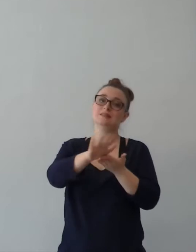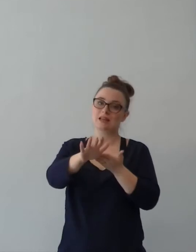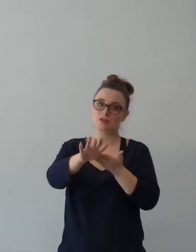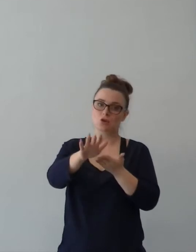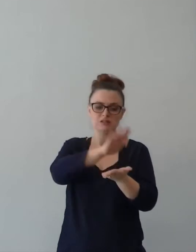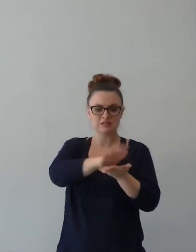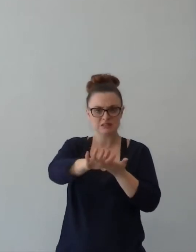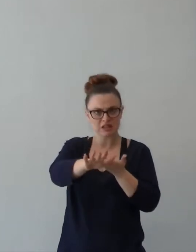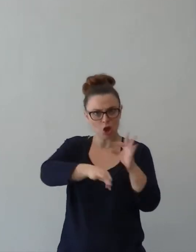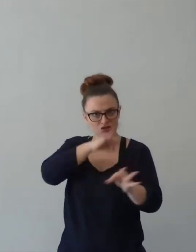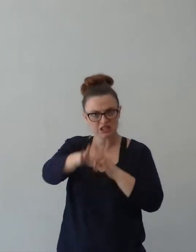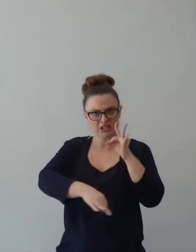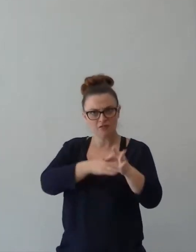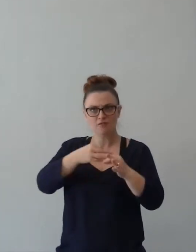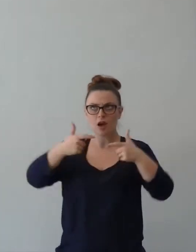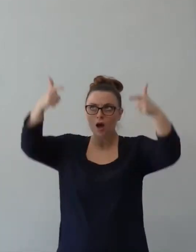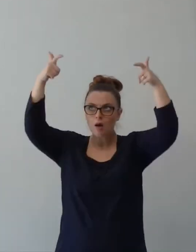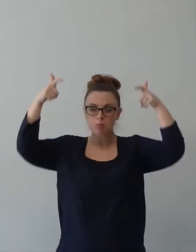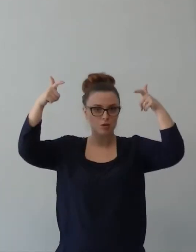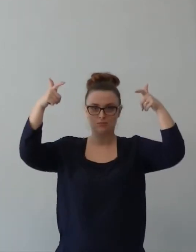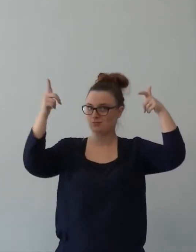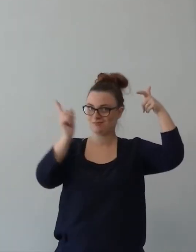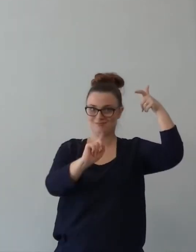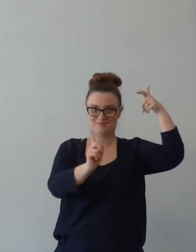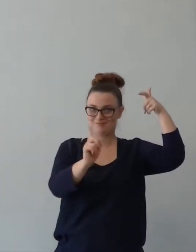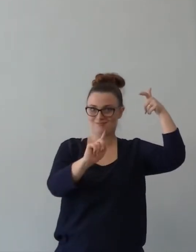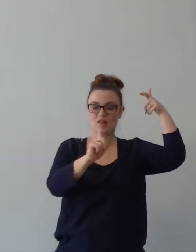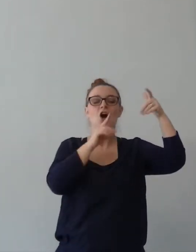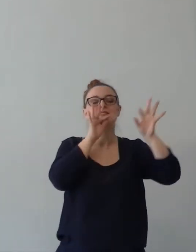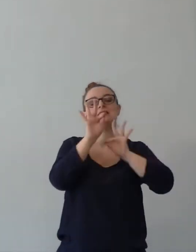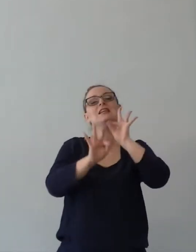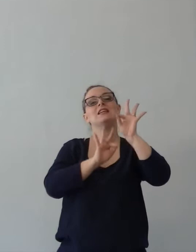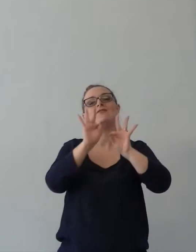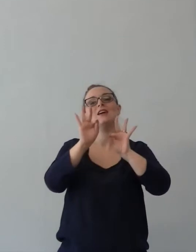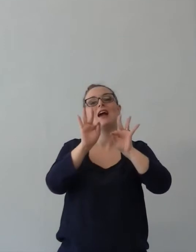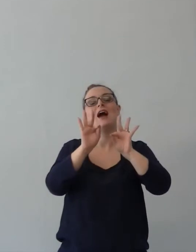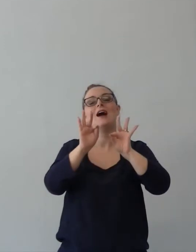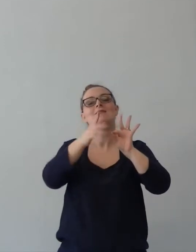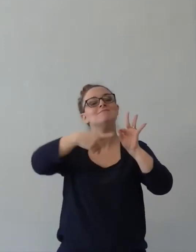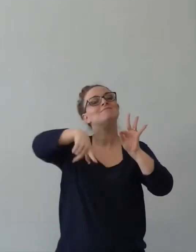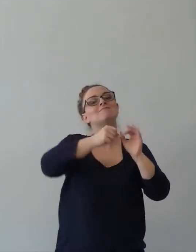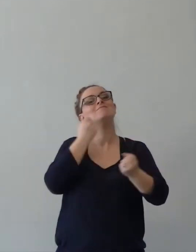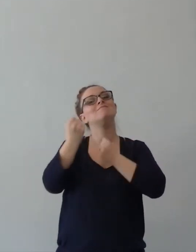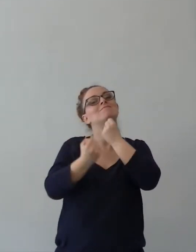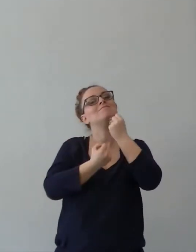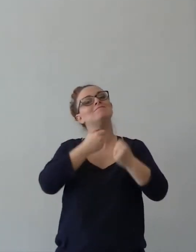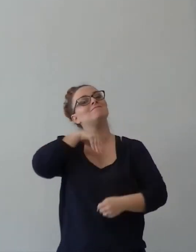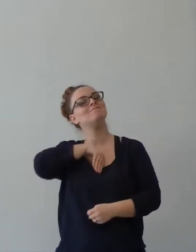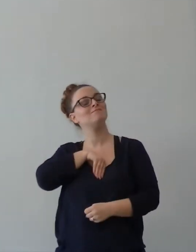regola avvenzare sulla testa, ma significa essere distinto, diverso, differente, separasse.